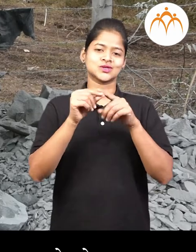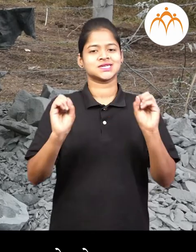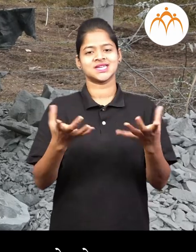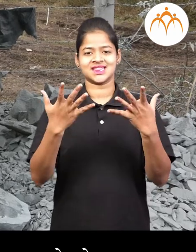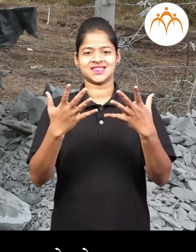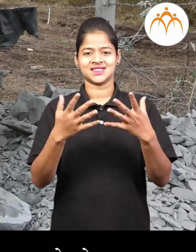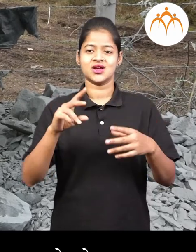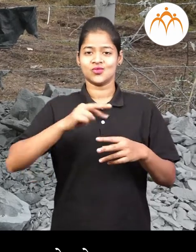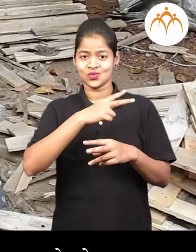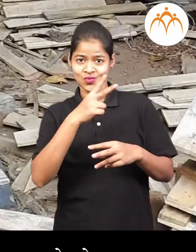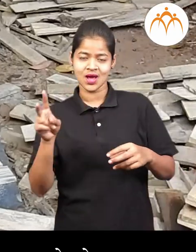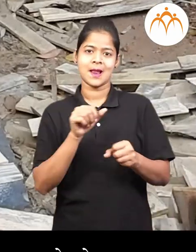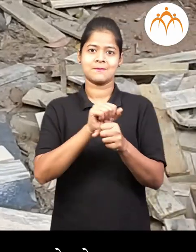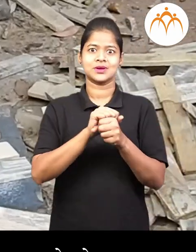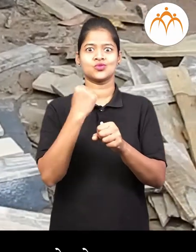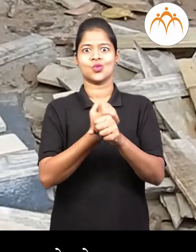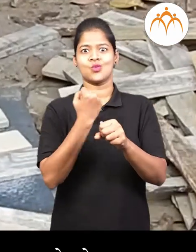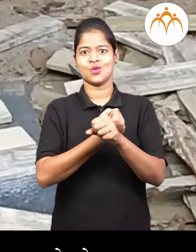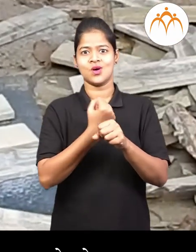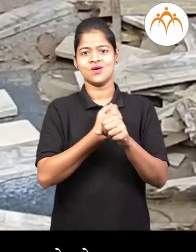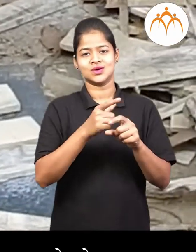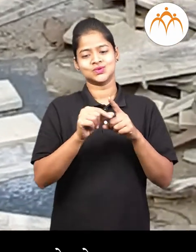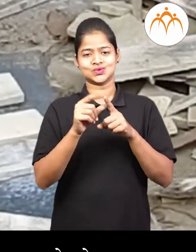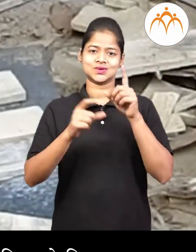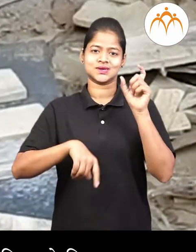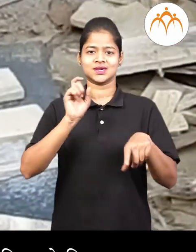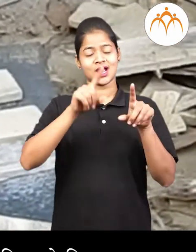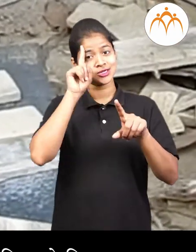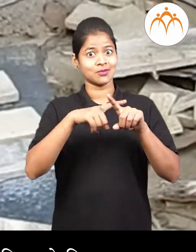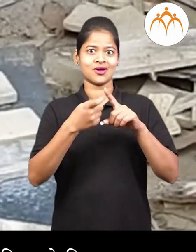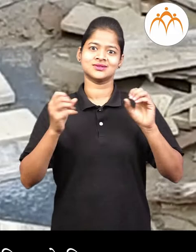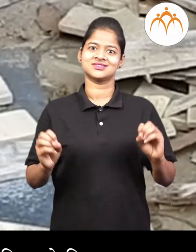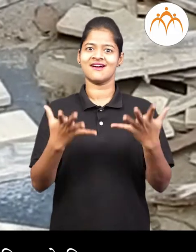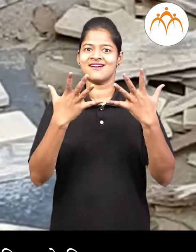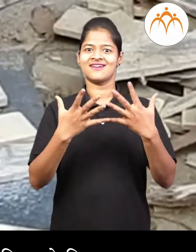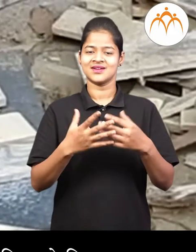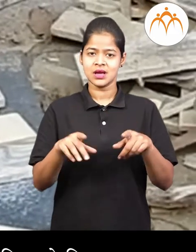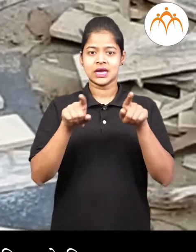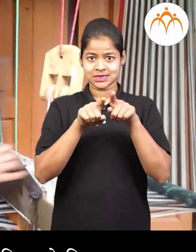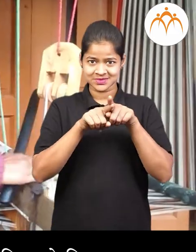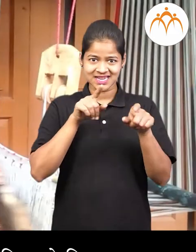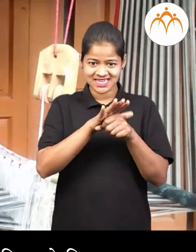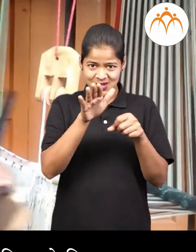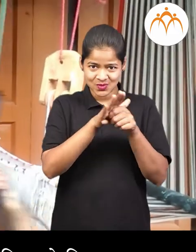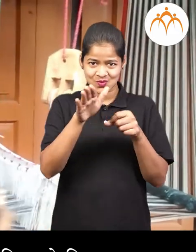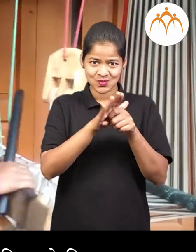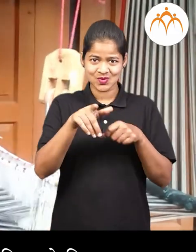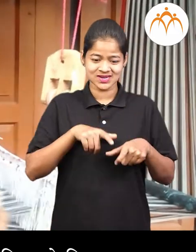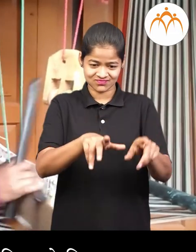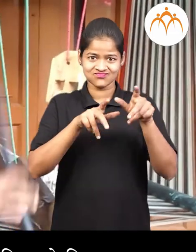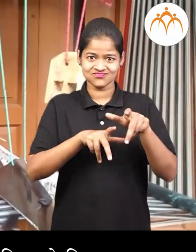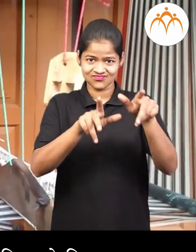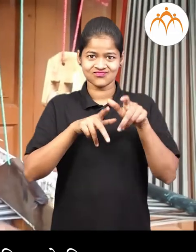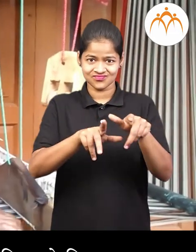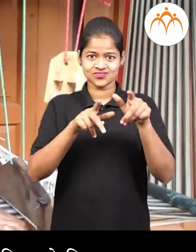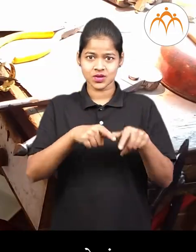उदाहरनार्थ लाकडी अवजारे तायार करनारे लोग, त्यांची दुरूस्ती करनारे लोग, कापड विन्नारे